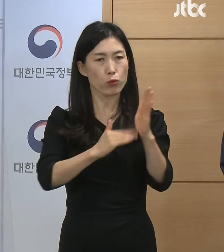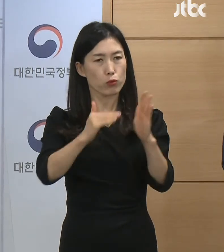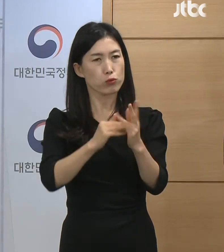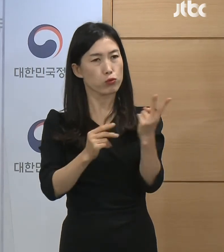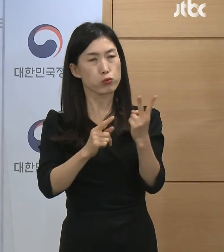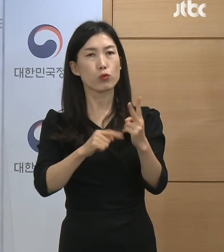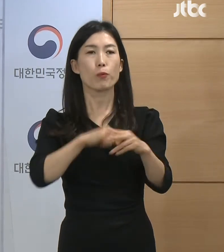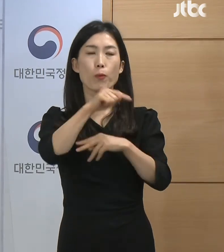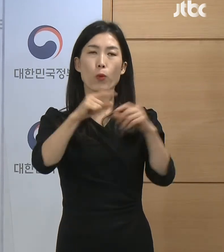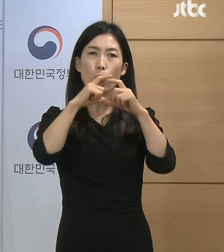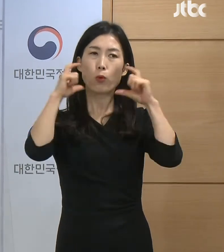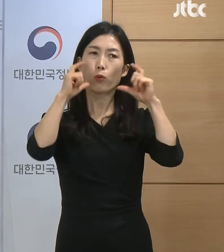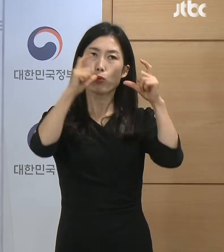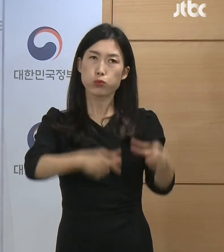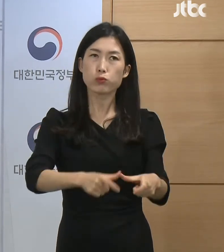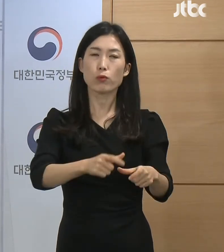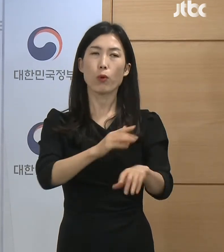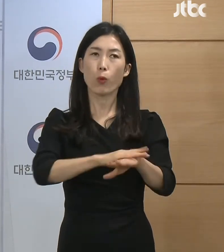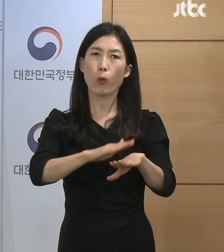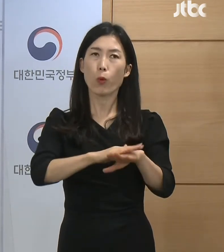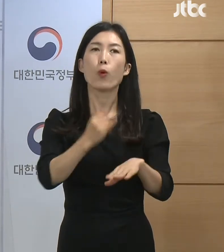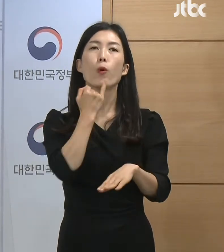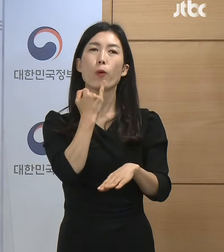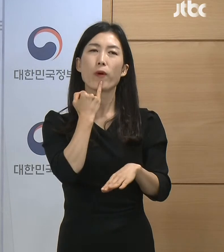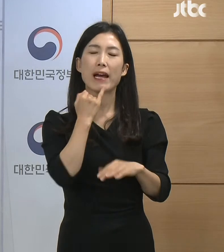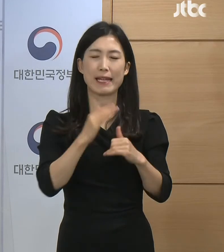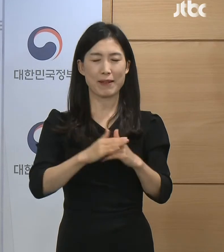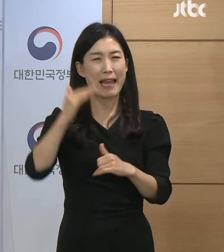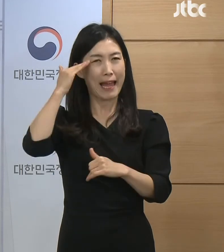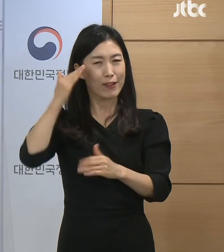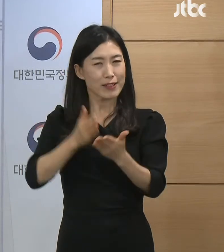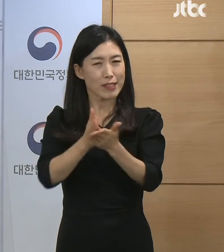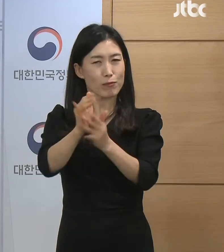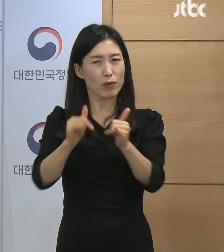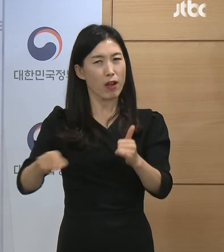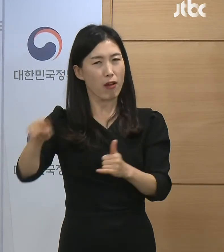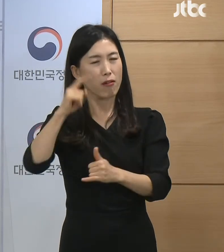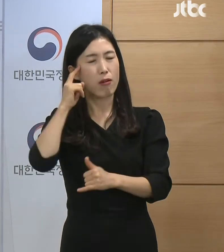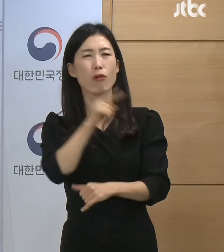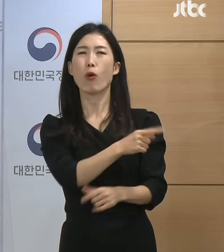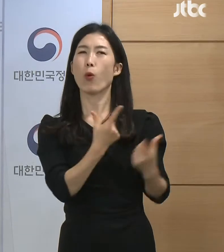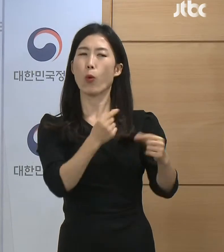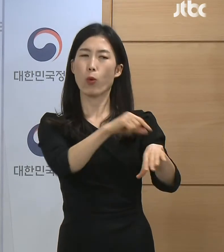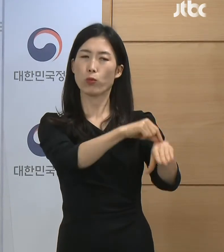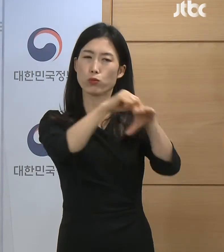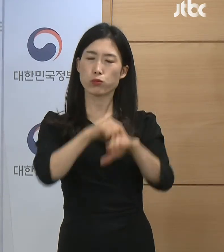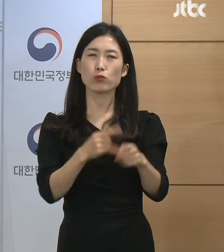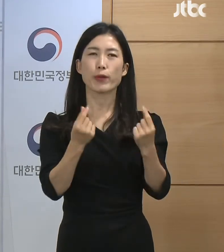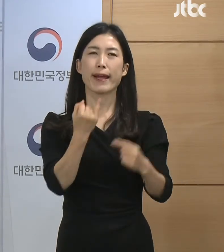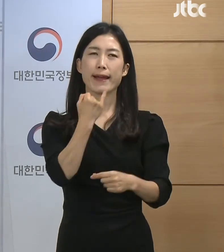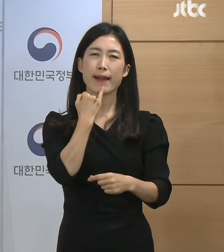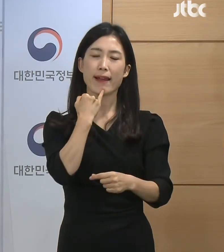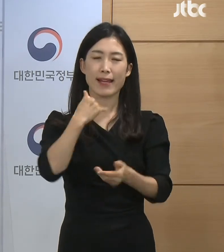완화에 대해서도 전문가들의 의견이 다양하게 제시되는 상황임을 고려하고 있습니다.